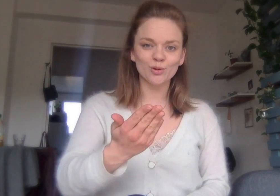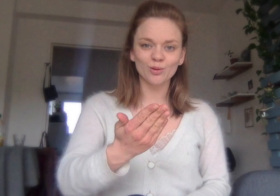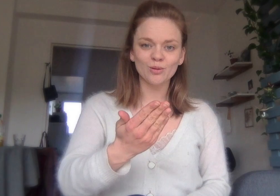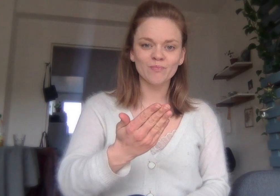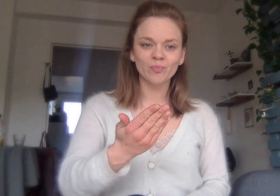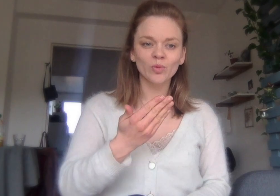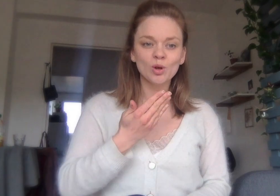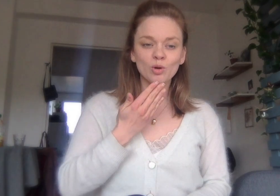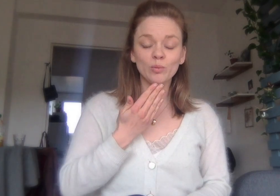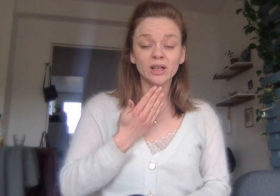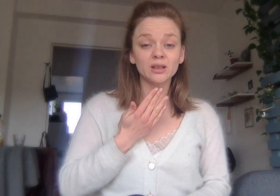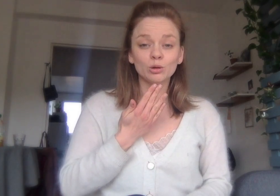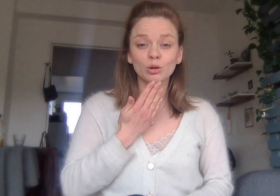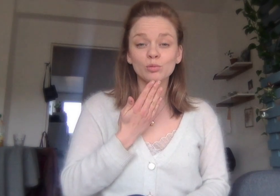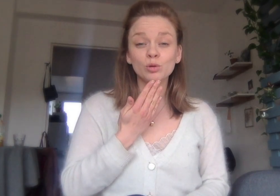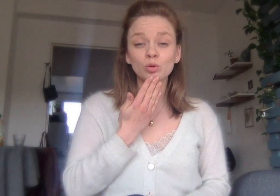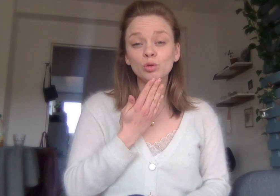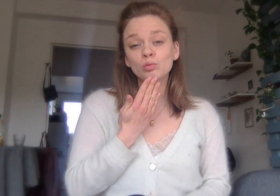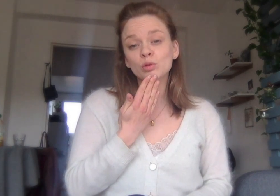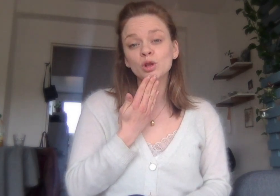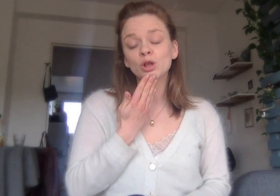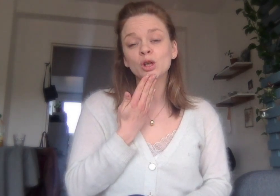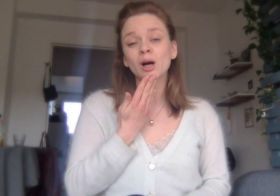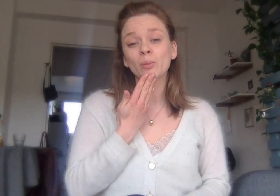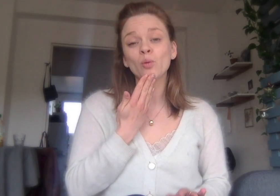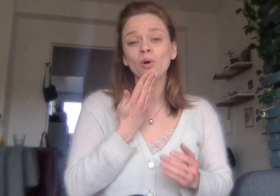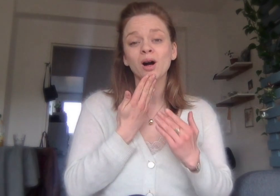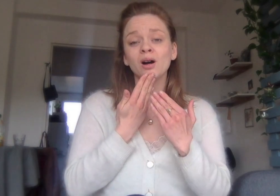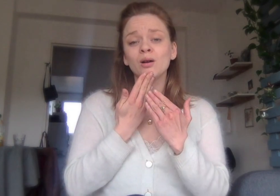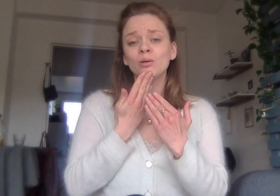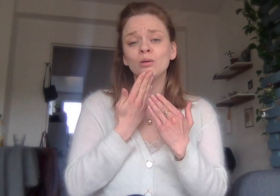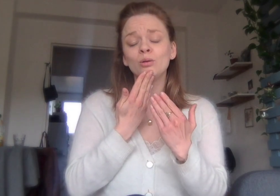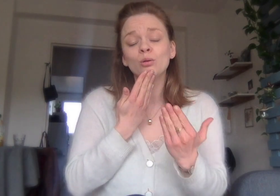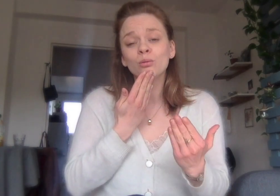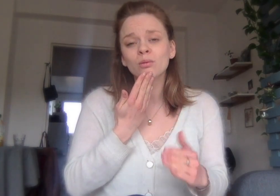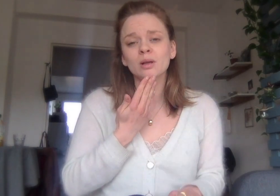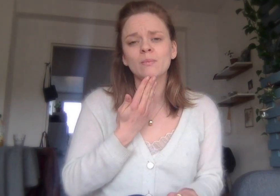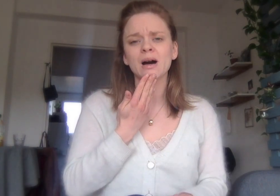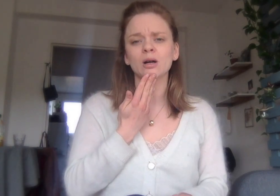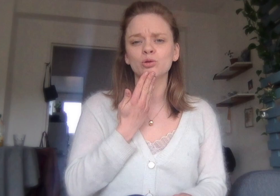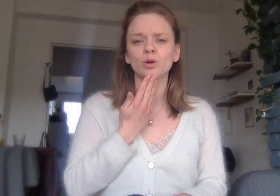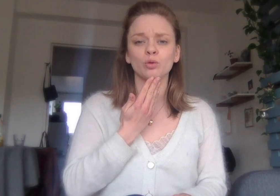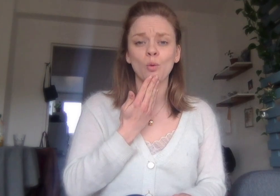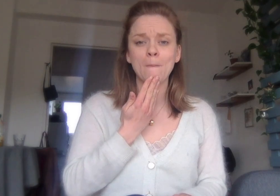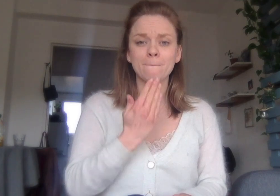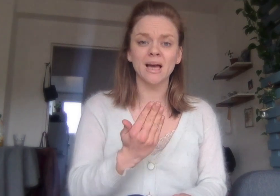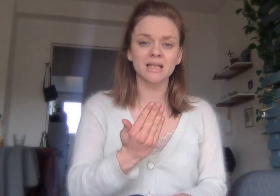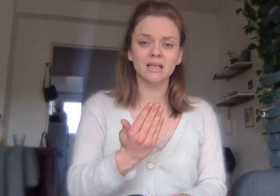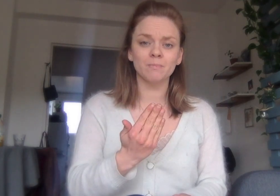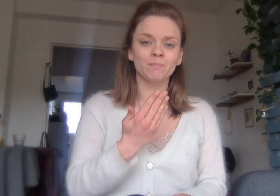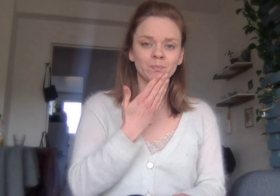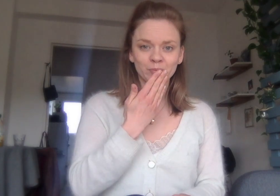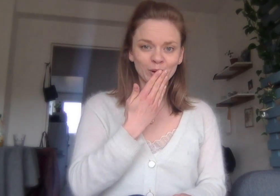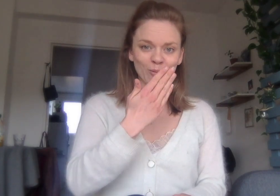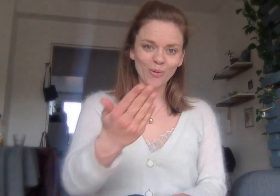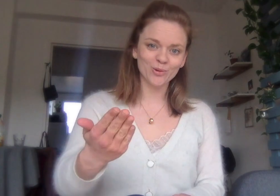! Le merci ressemble beaucoup. Il est un peu moins long et part du menton. Merci ! Bonjour